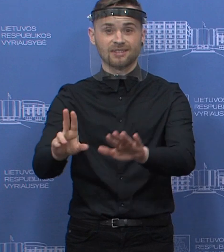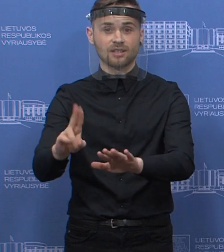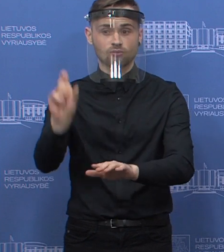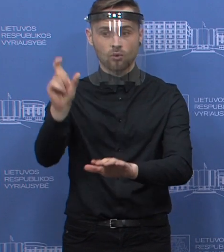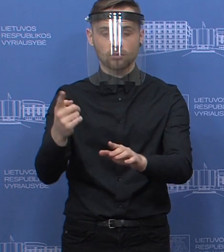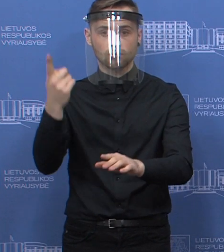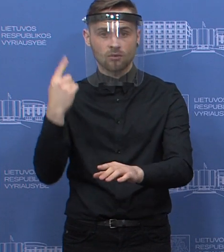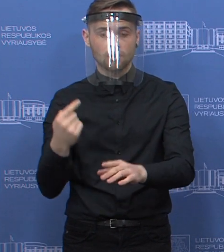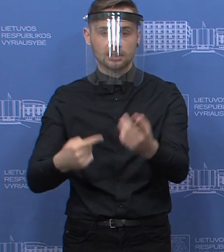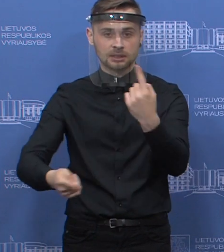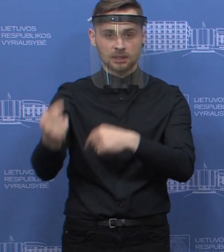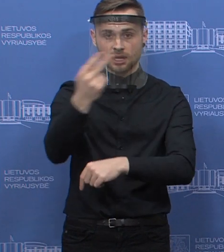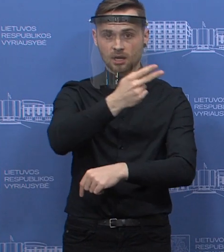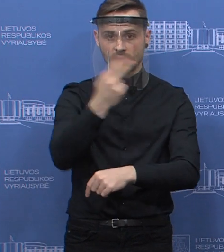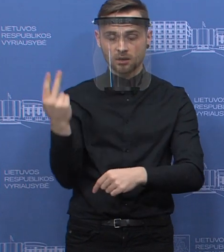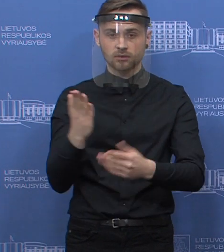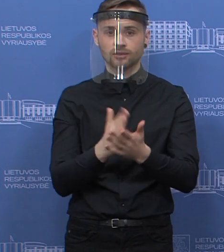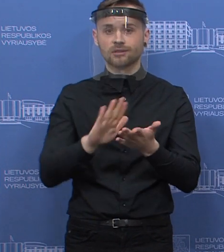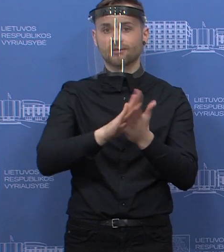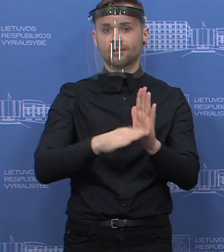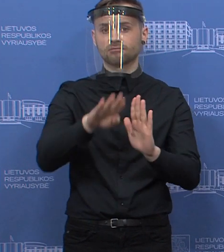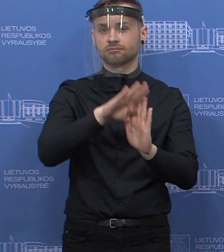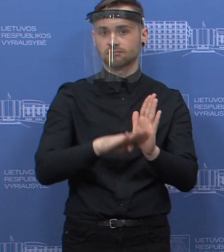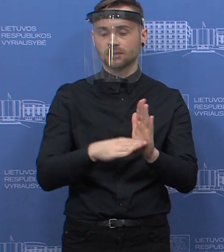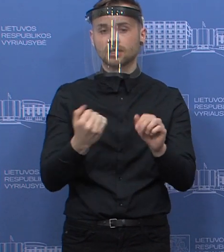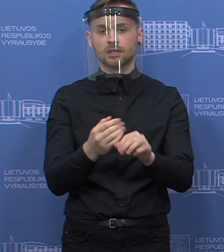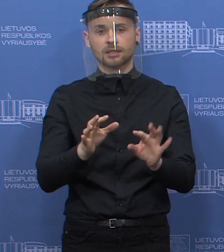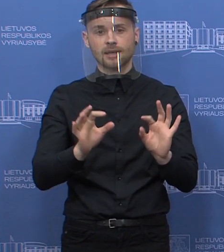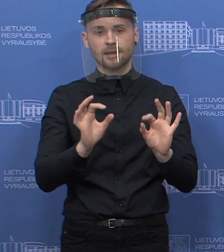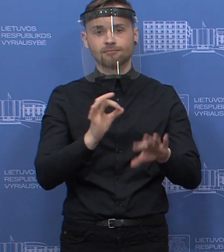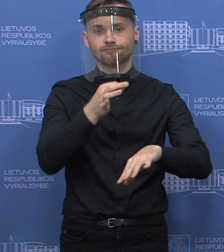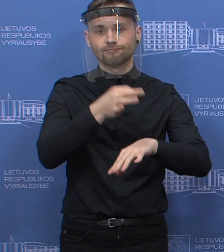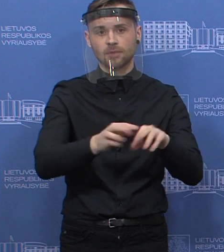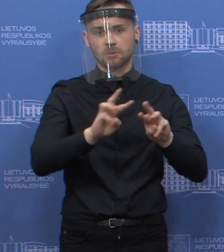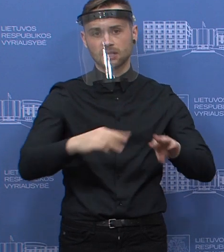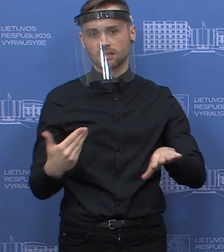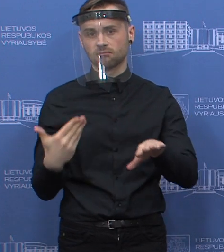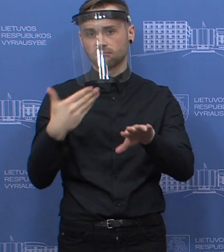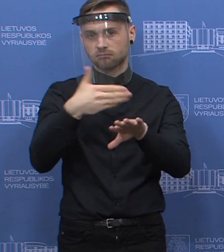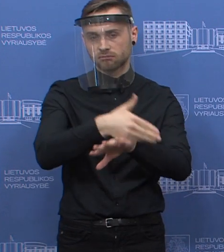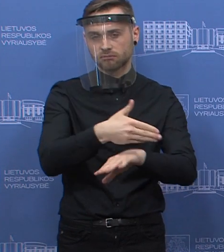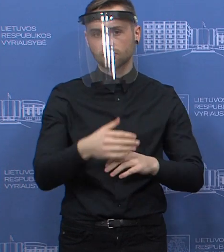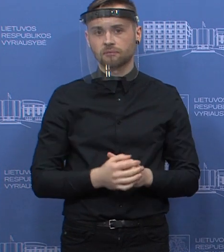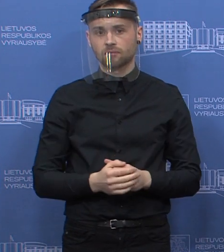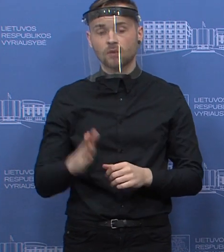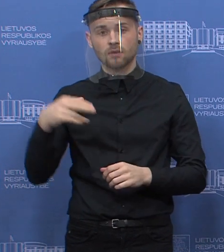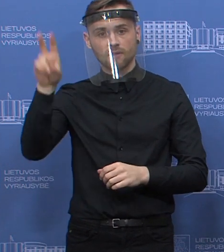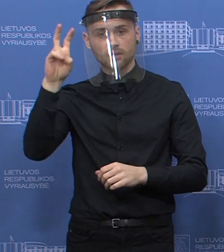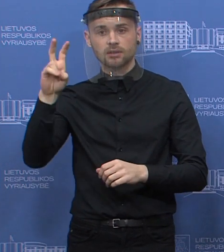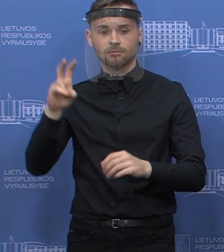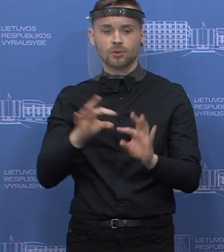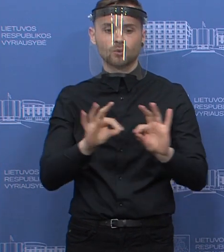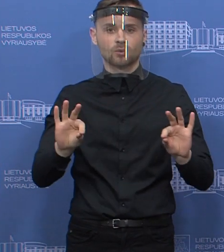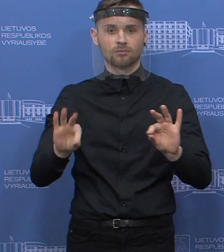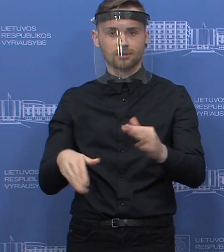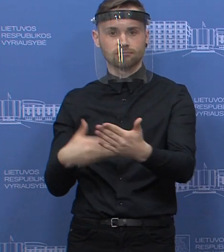individualų sprendimas, yra numatyto tvarką, kreipęs į atitinkamą ministeriją šakinę. Ir tada teikime vyriausybės pasitarimui, ten